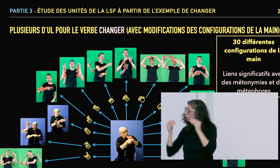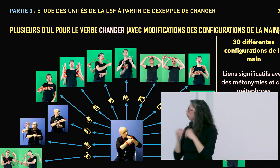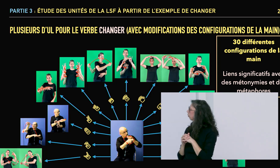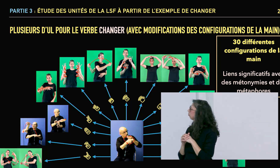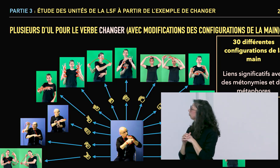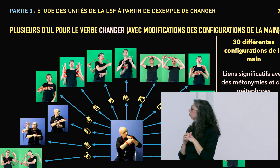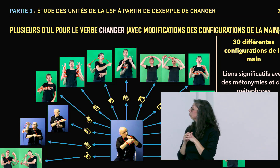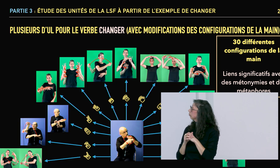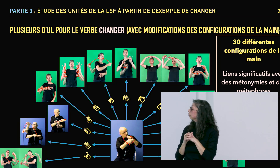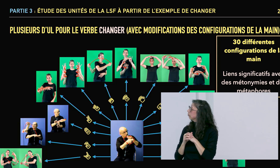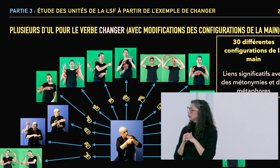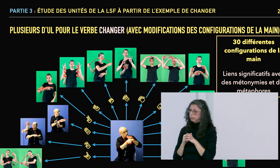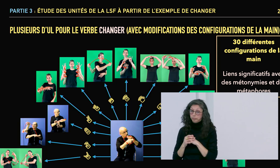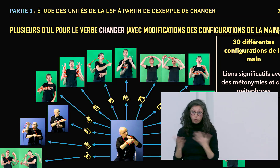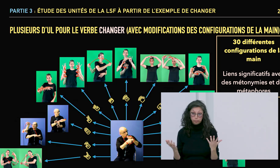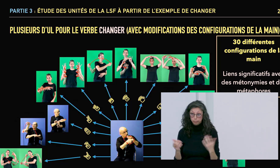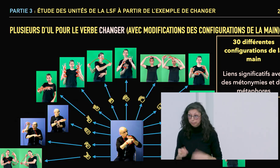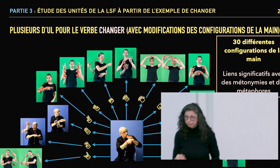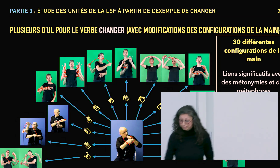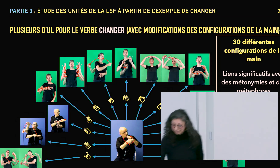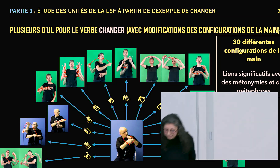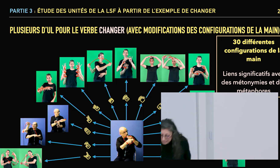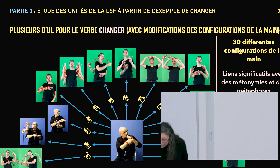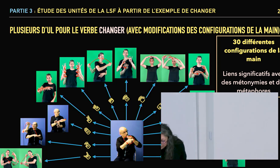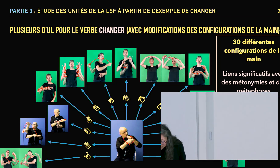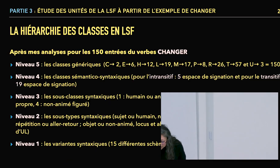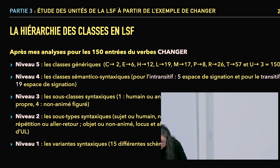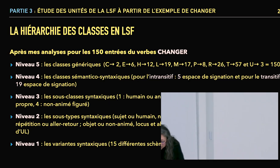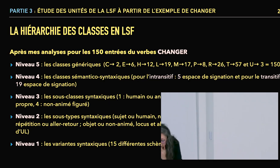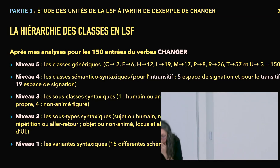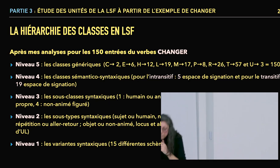un tas d'autres configurations qui ont trait aussi potentiellement à de l'abstrait.